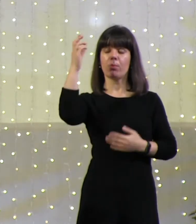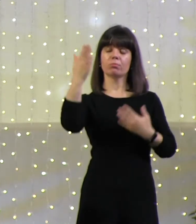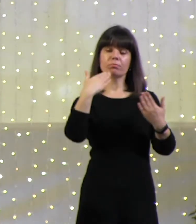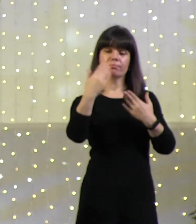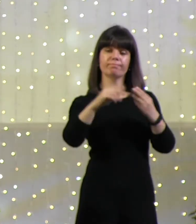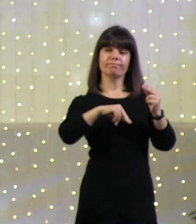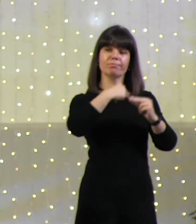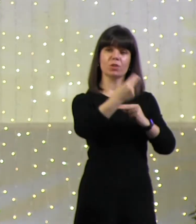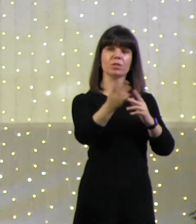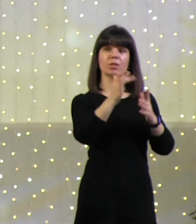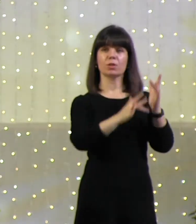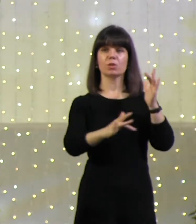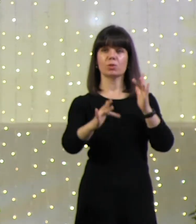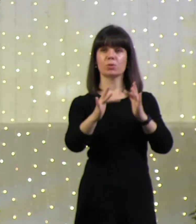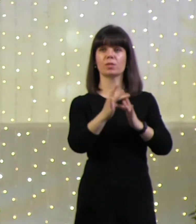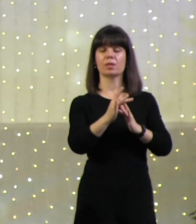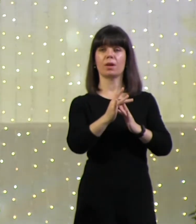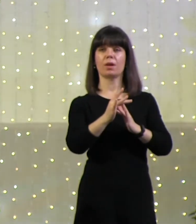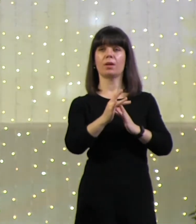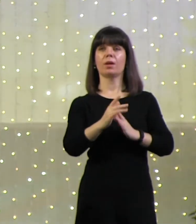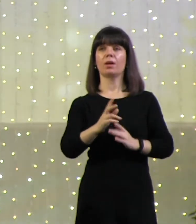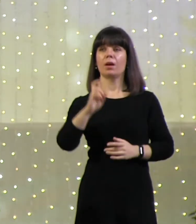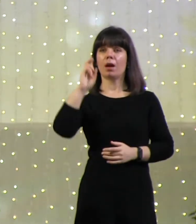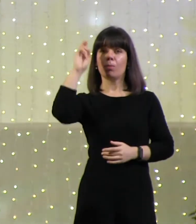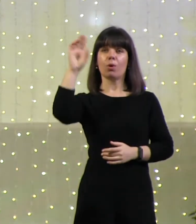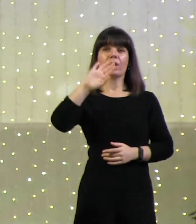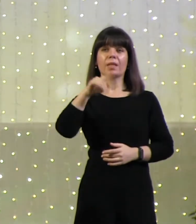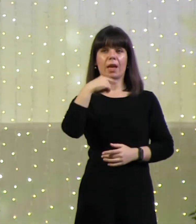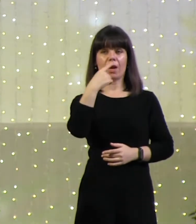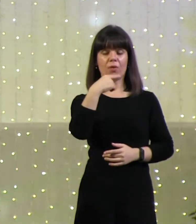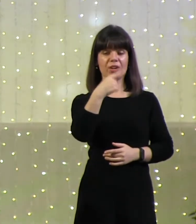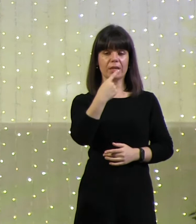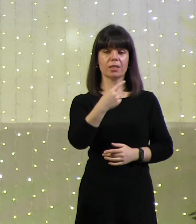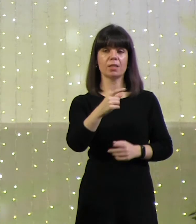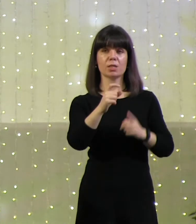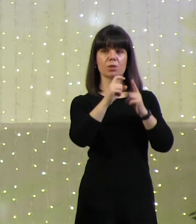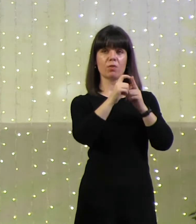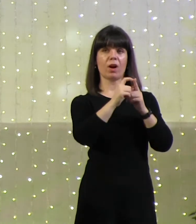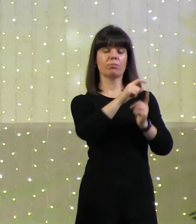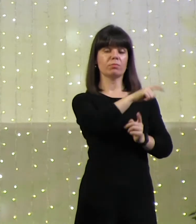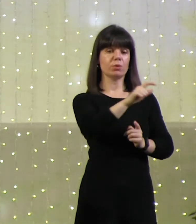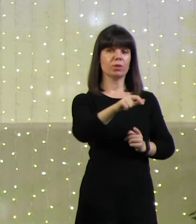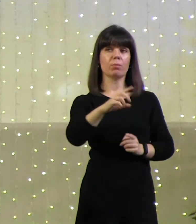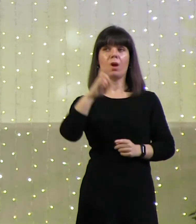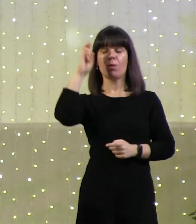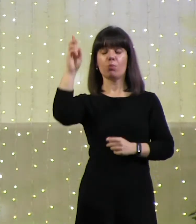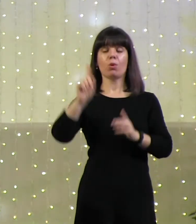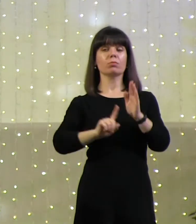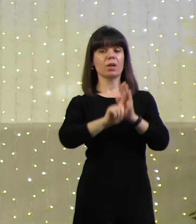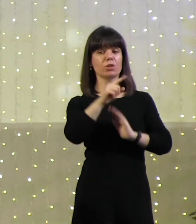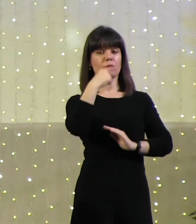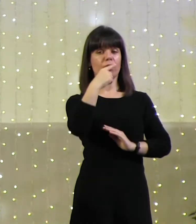замолчал, перестал говорить с неба словами и начал говорить через Своего Сына.